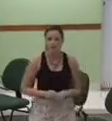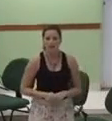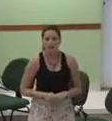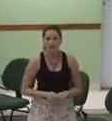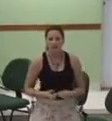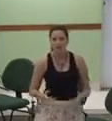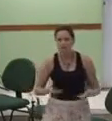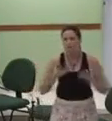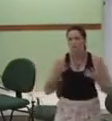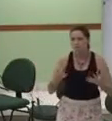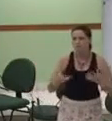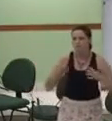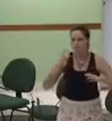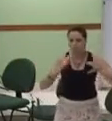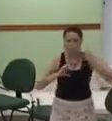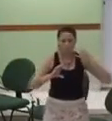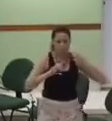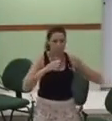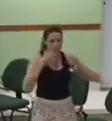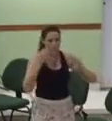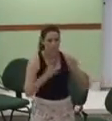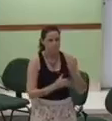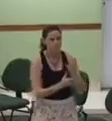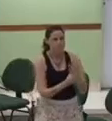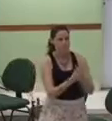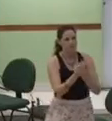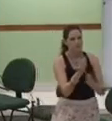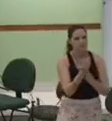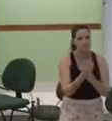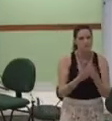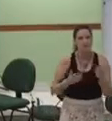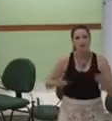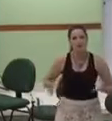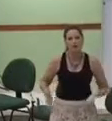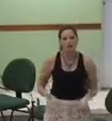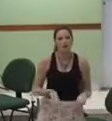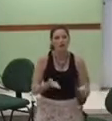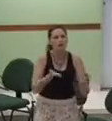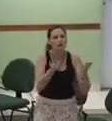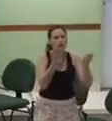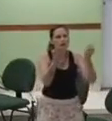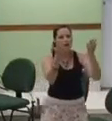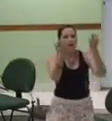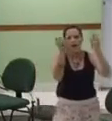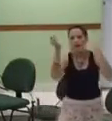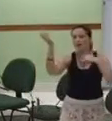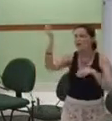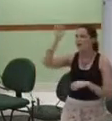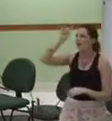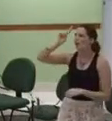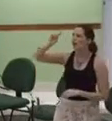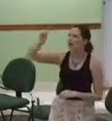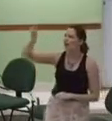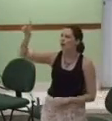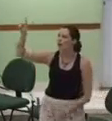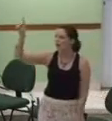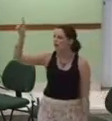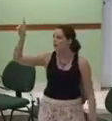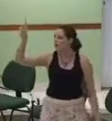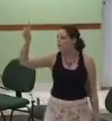honrar, quero levantar as minhas mãos A ti É